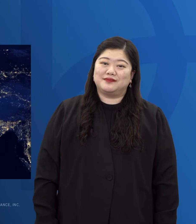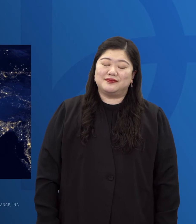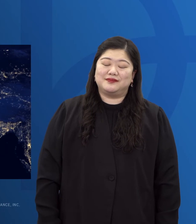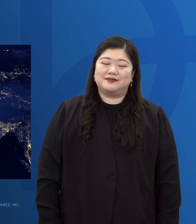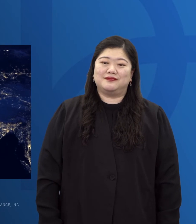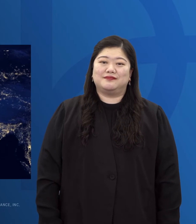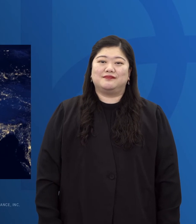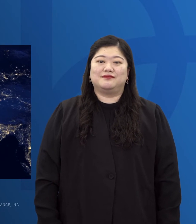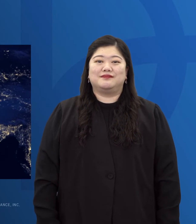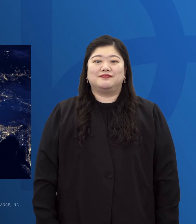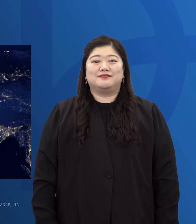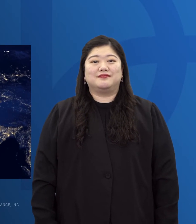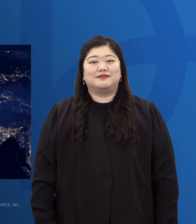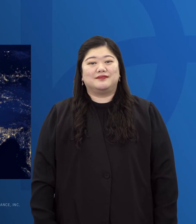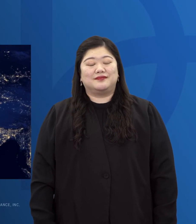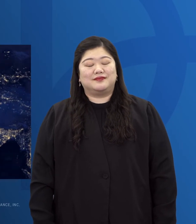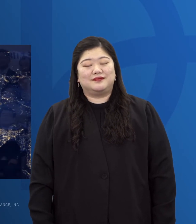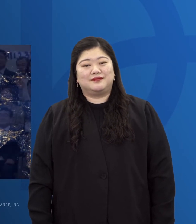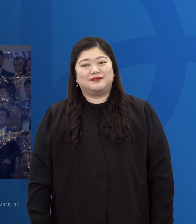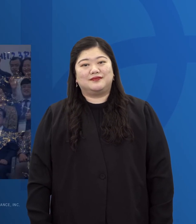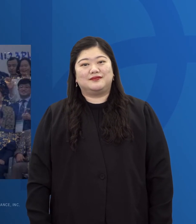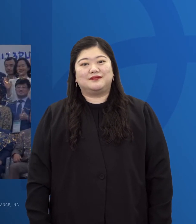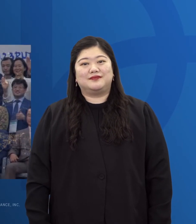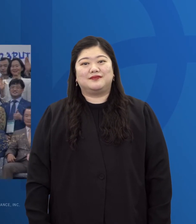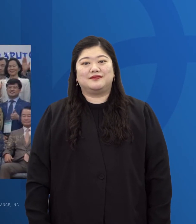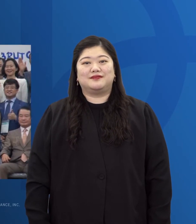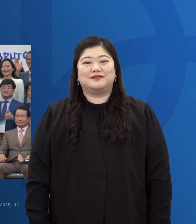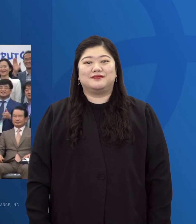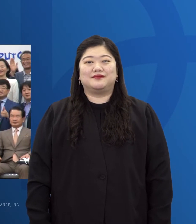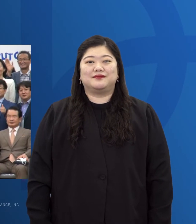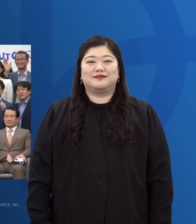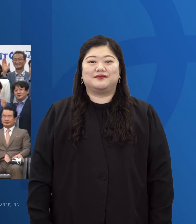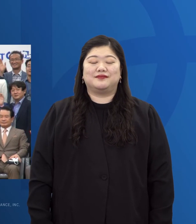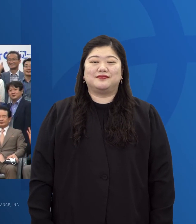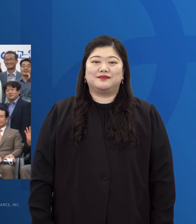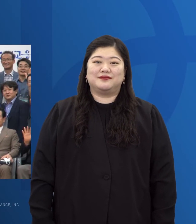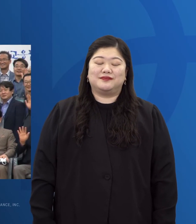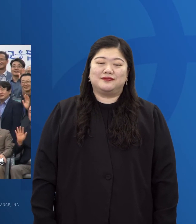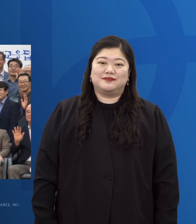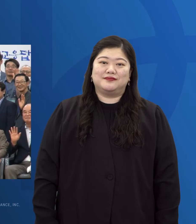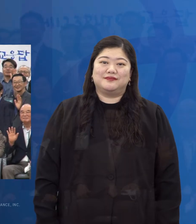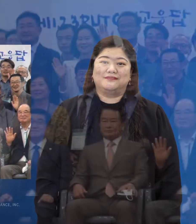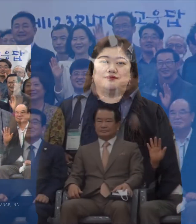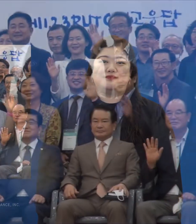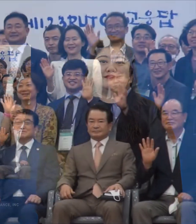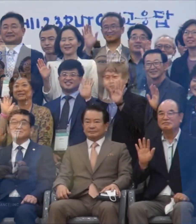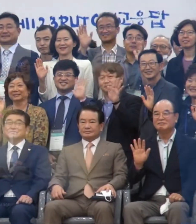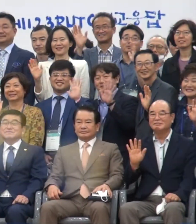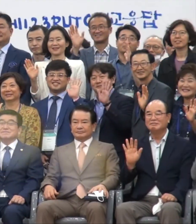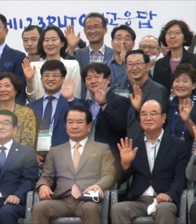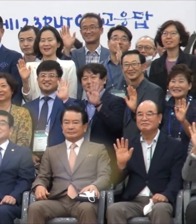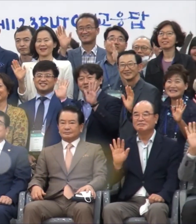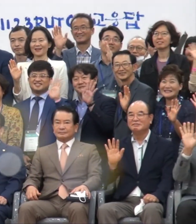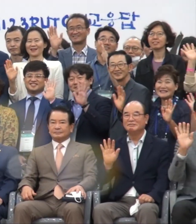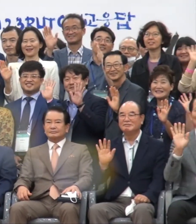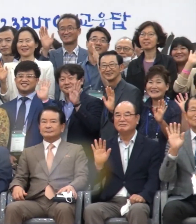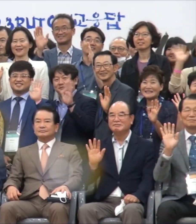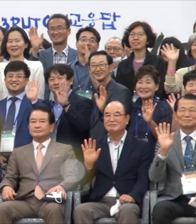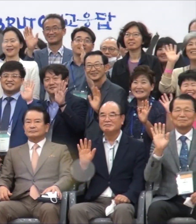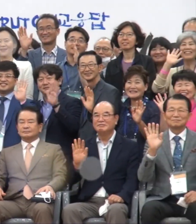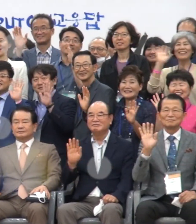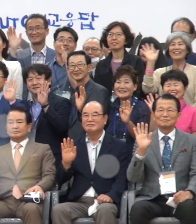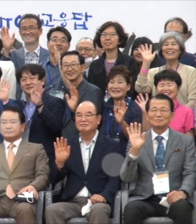우리는 주의 영원한 제자들 아멘